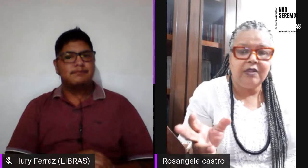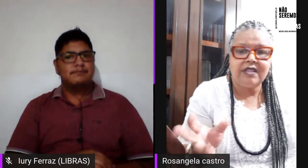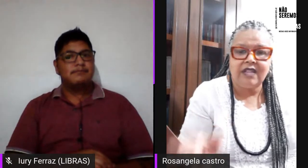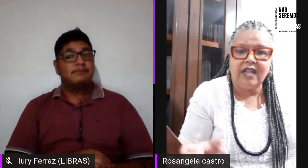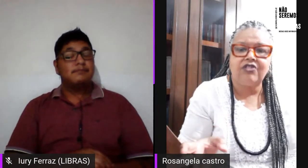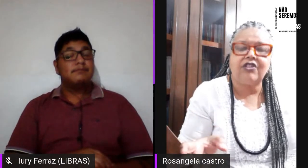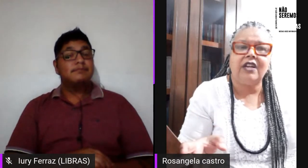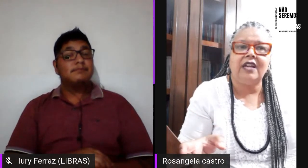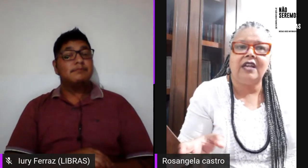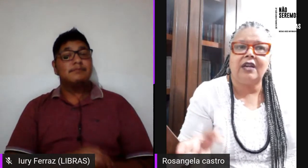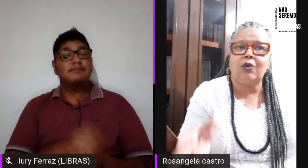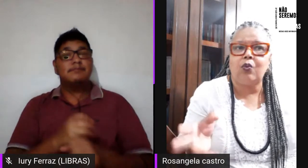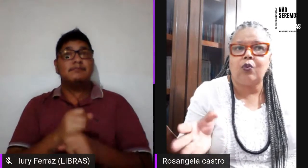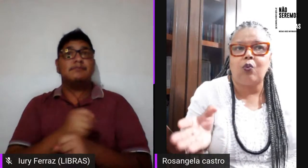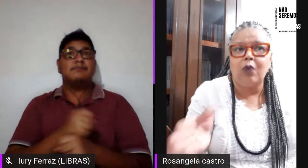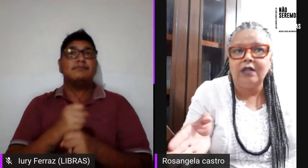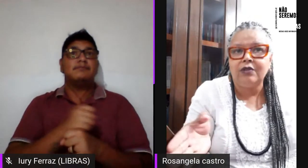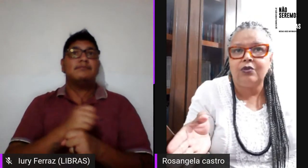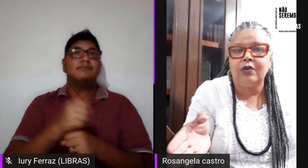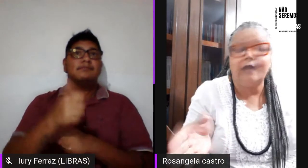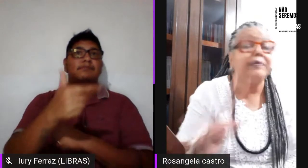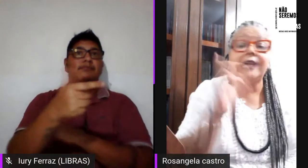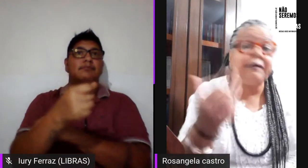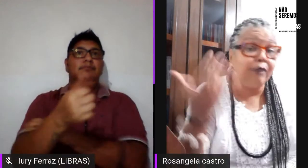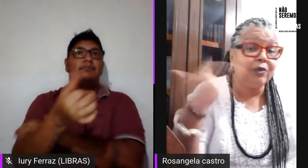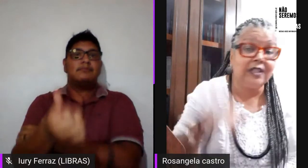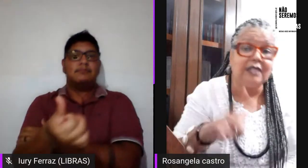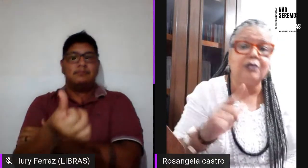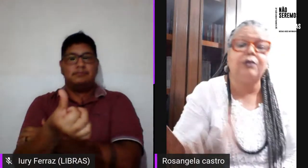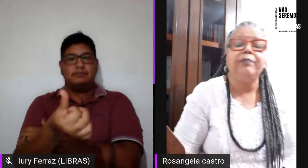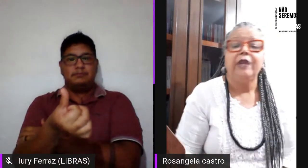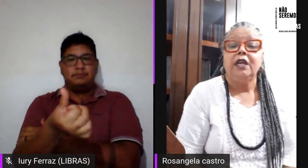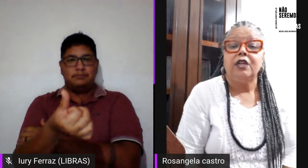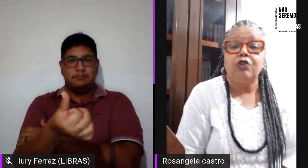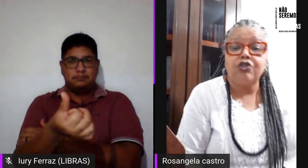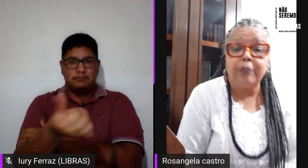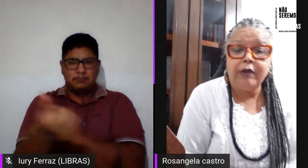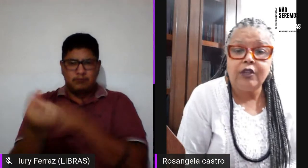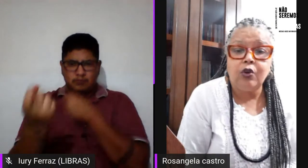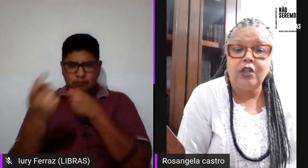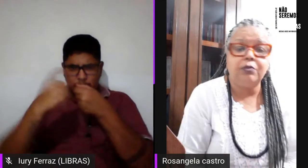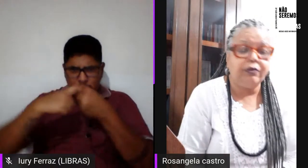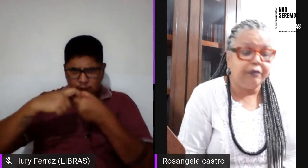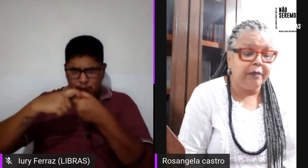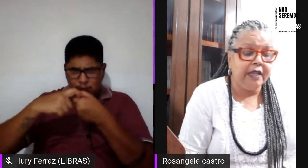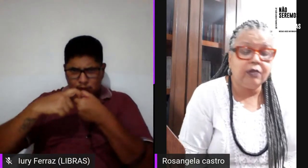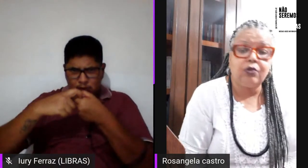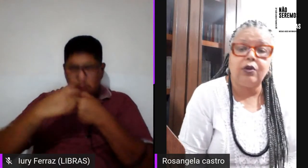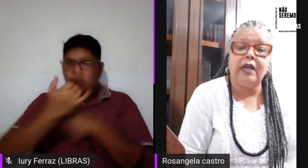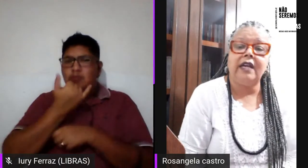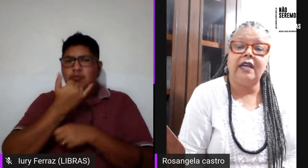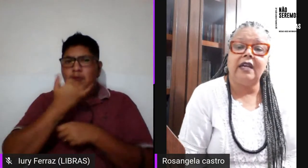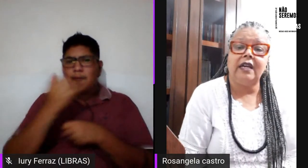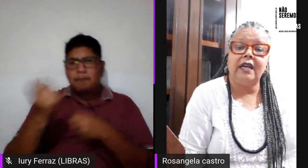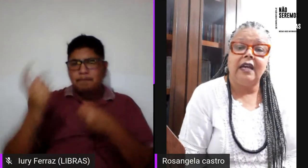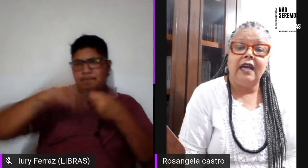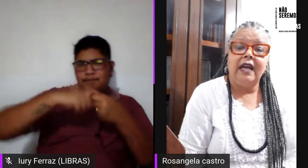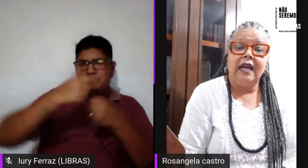2006, quando, voltando, 2002, o movimento